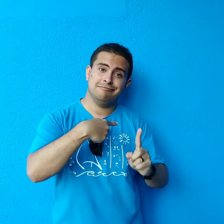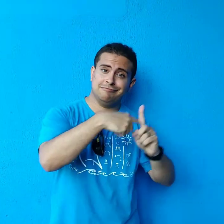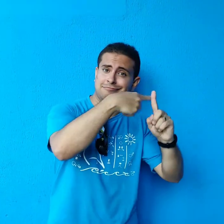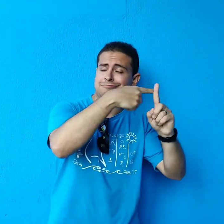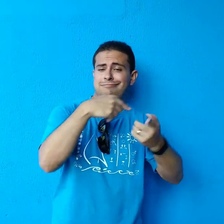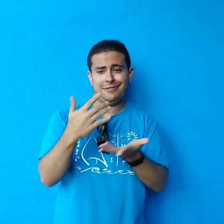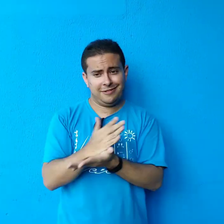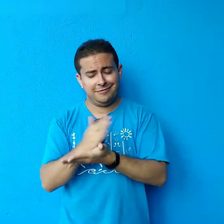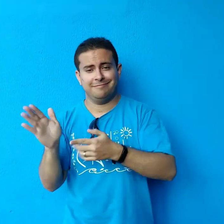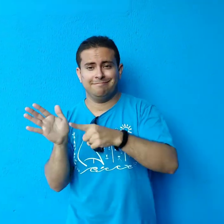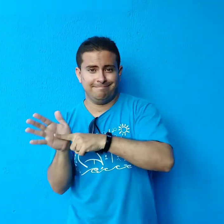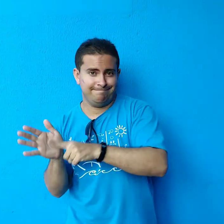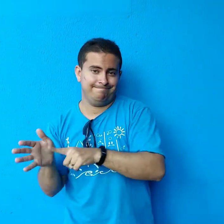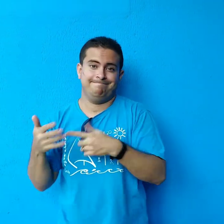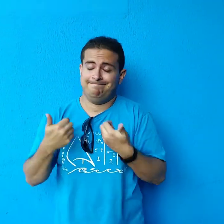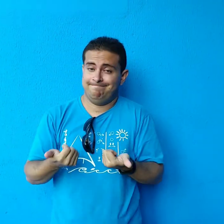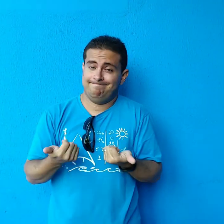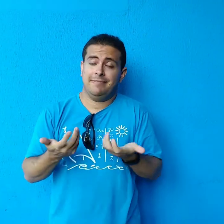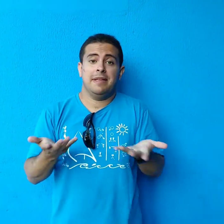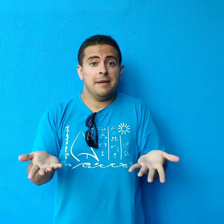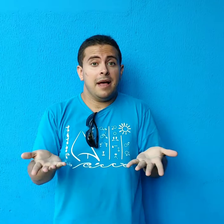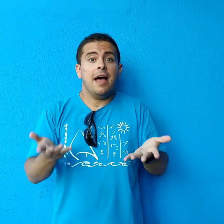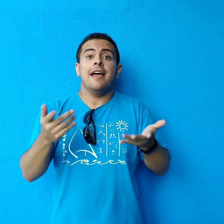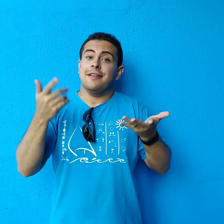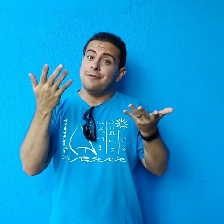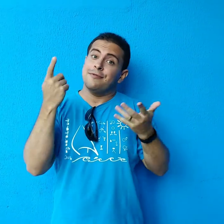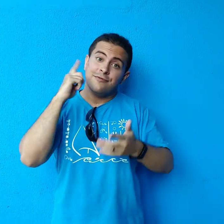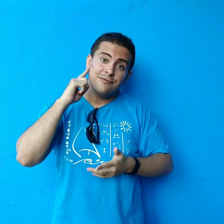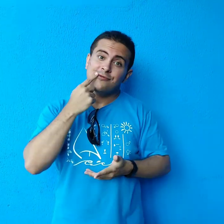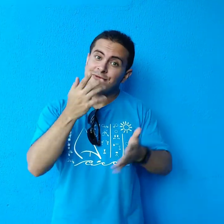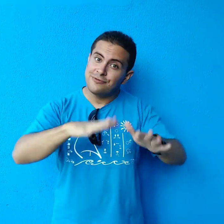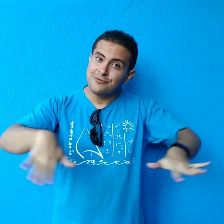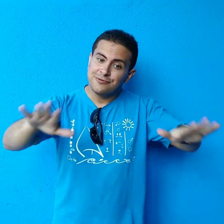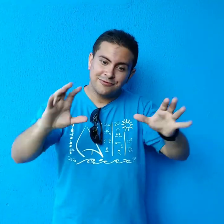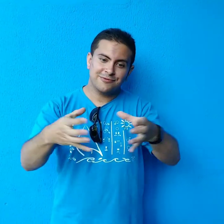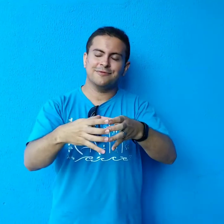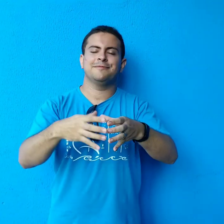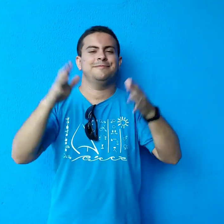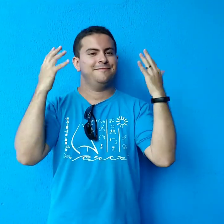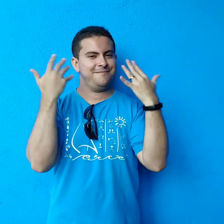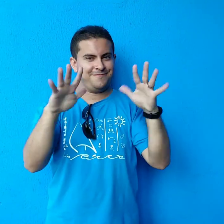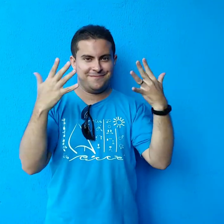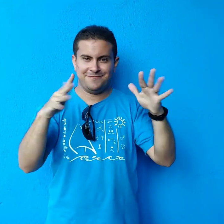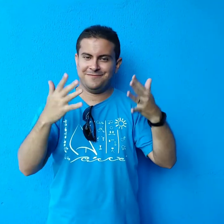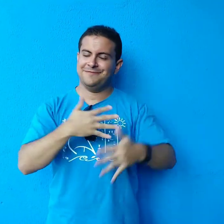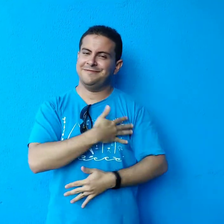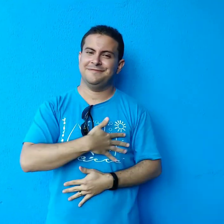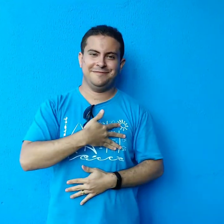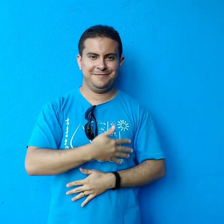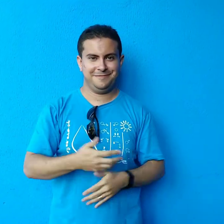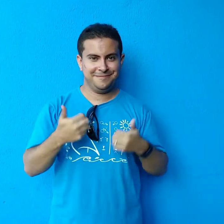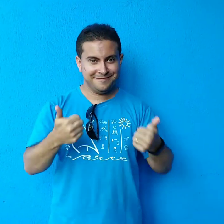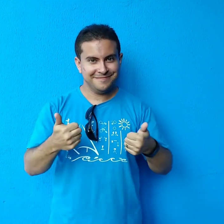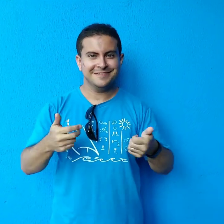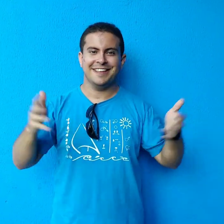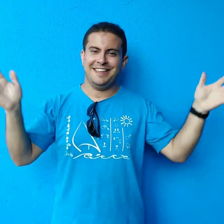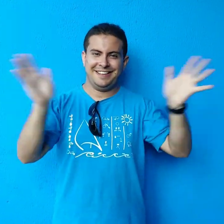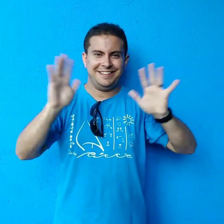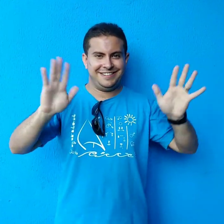acontecimentos, alguns positivos e alguns negativos, infelizmente. Então, eu deixo aí o parabéns para toda a comunidade surda. E